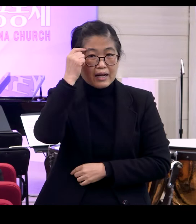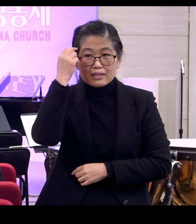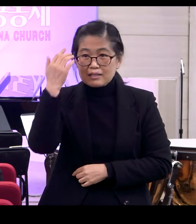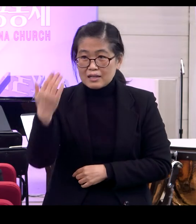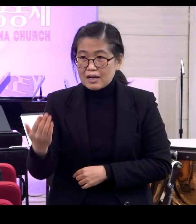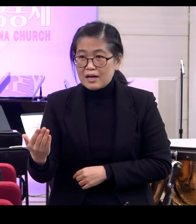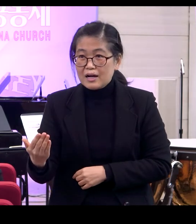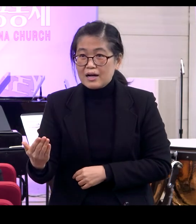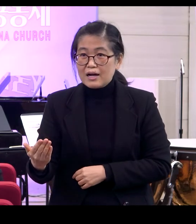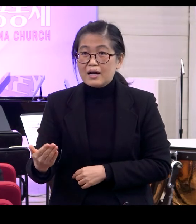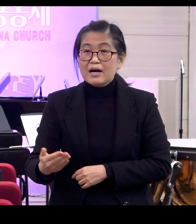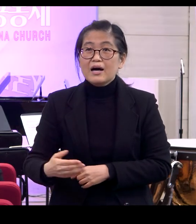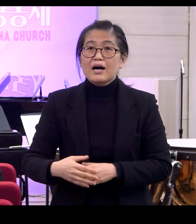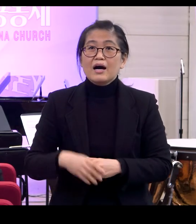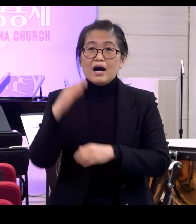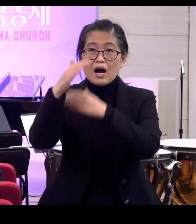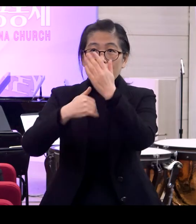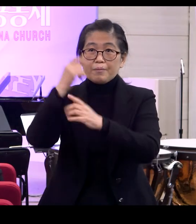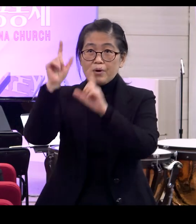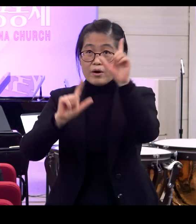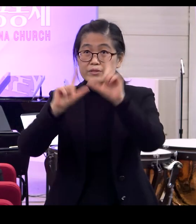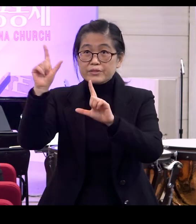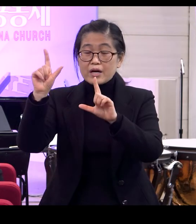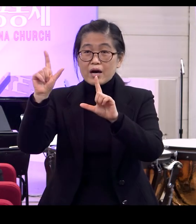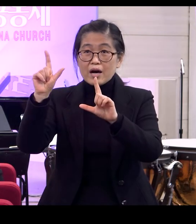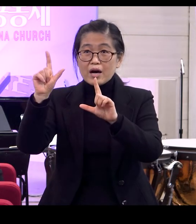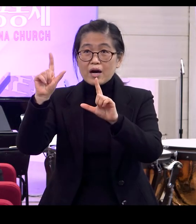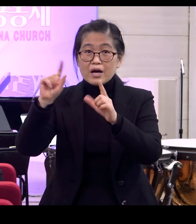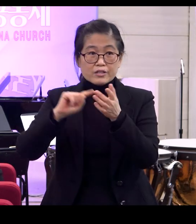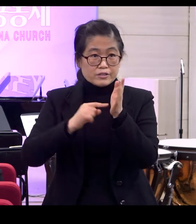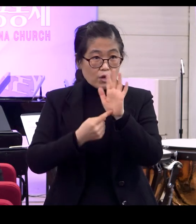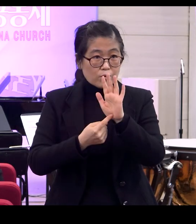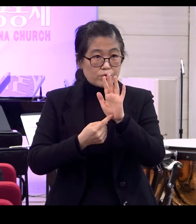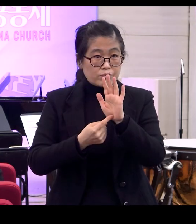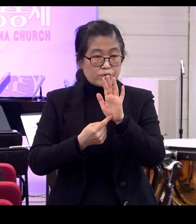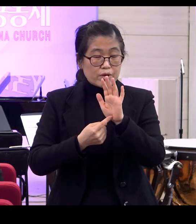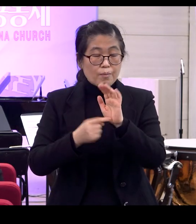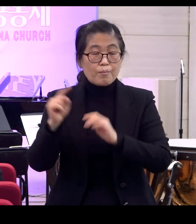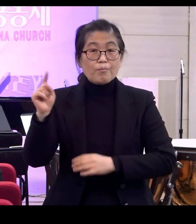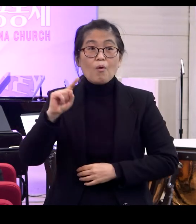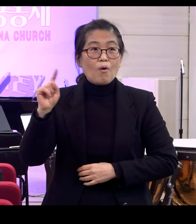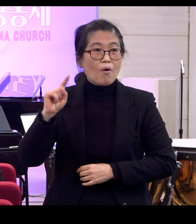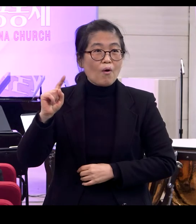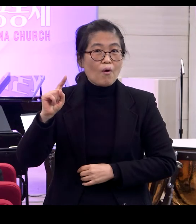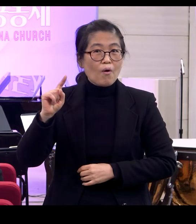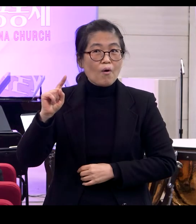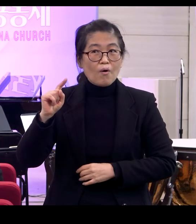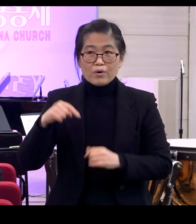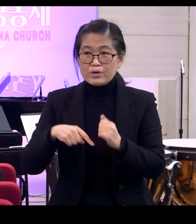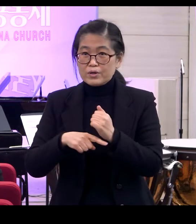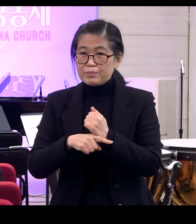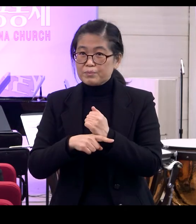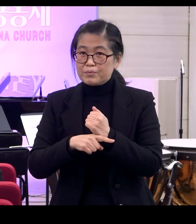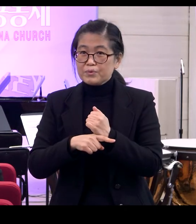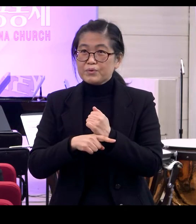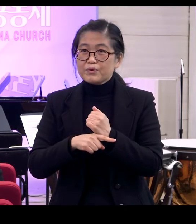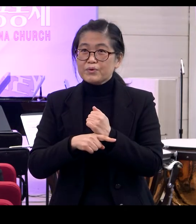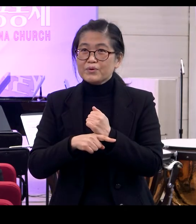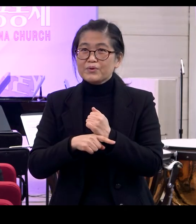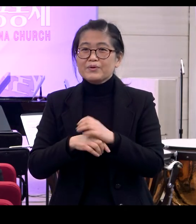여기에 나오는 하나님의 형상이란 말이 나오는데 하나님의 형상은 무엇을 말하는가 이거 정말